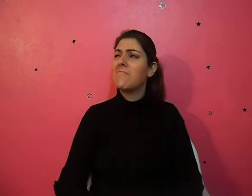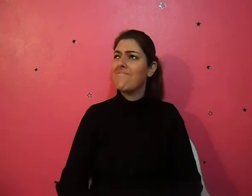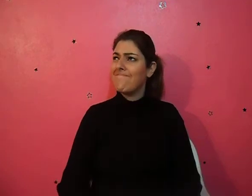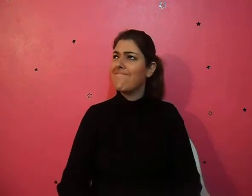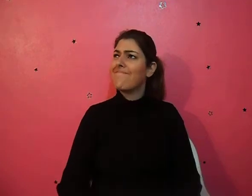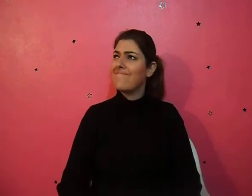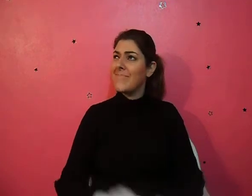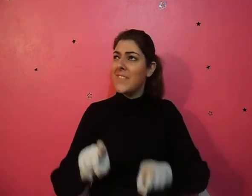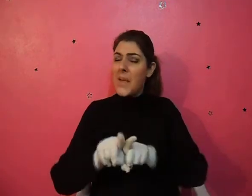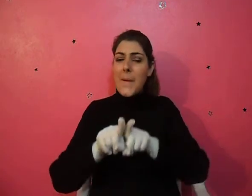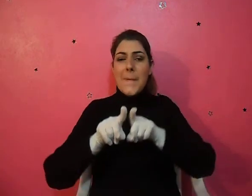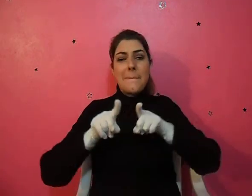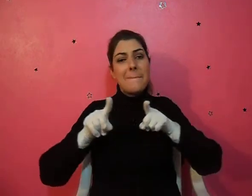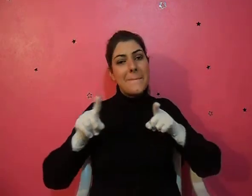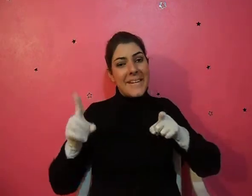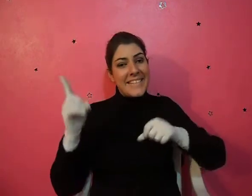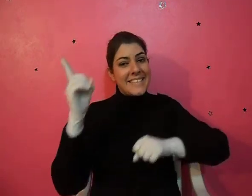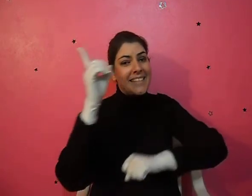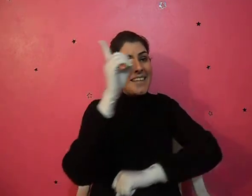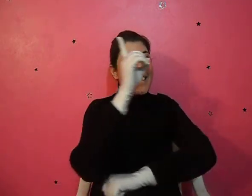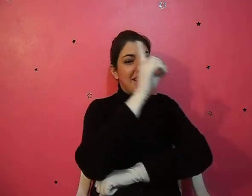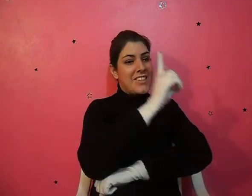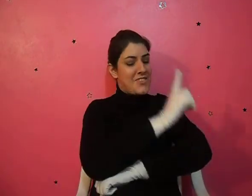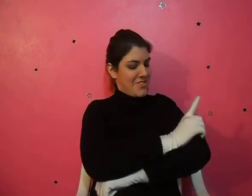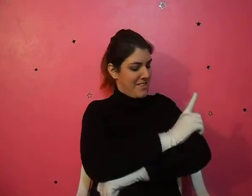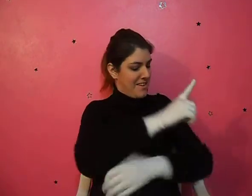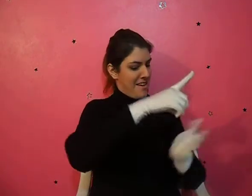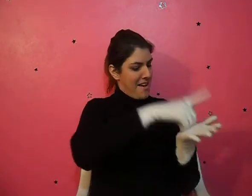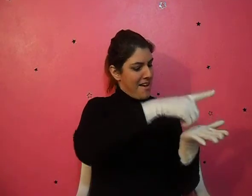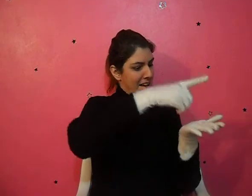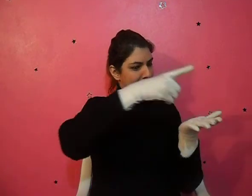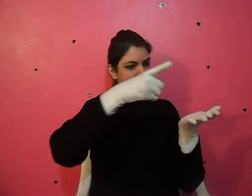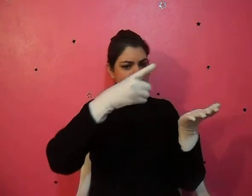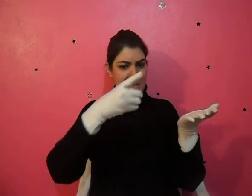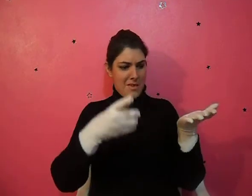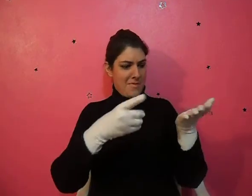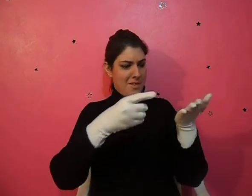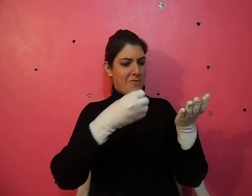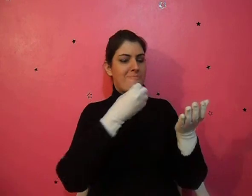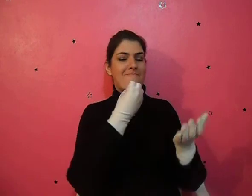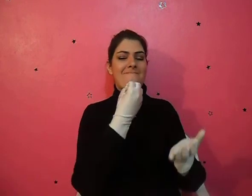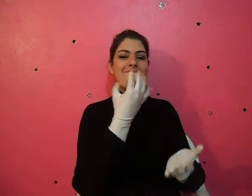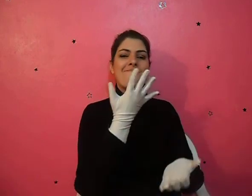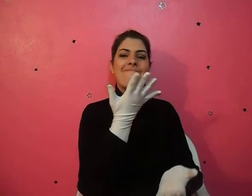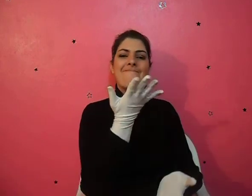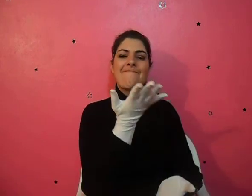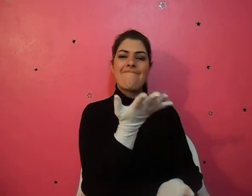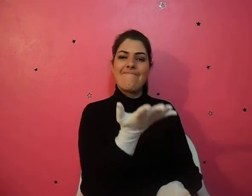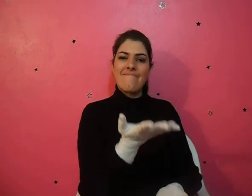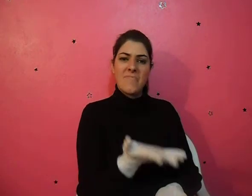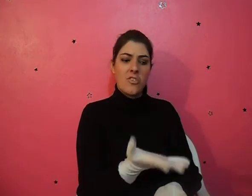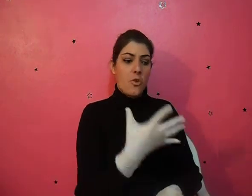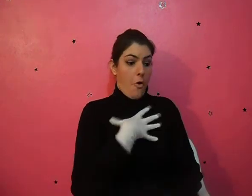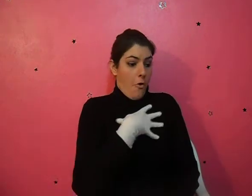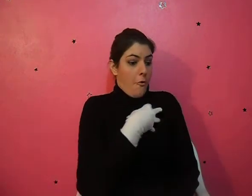Mas naquele dia a vida volta, o filho escapou